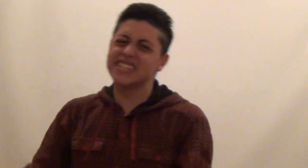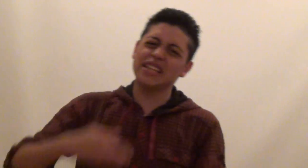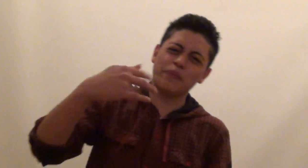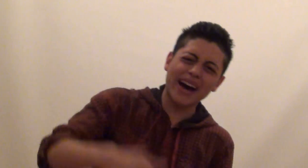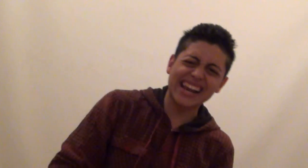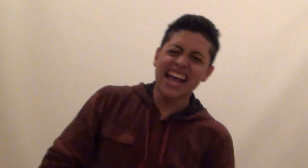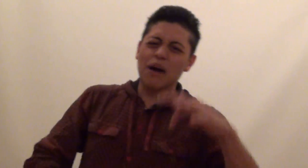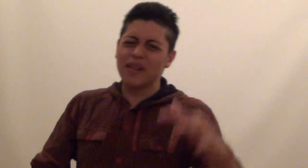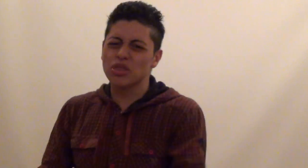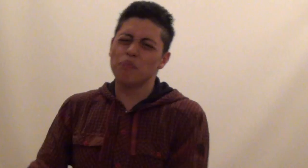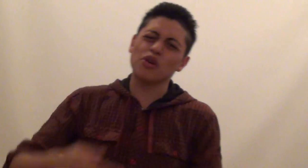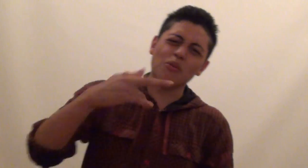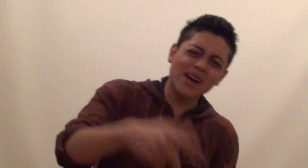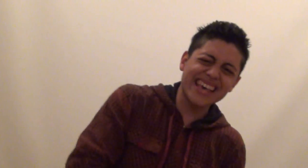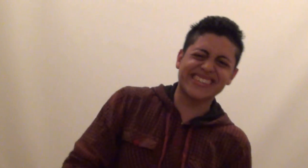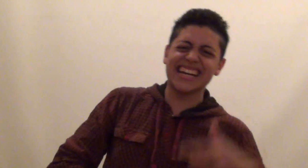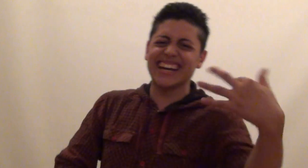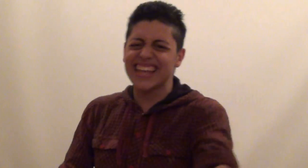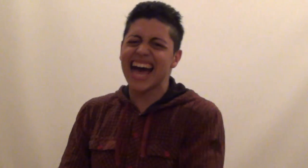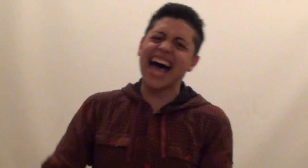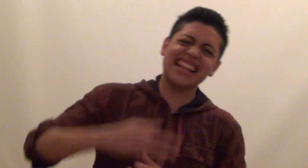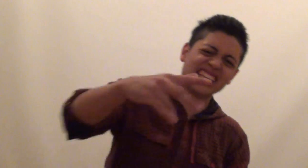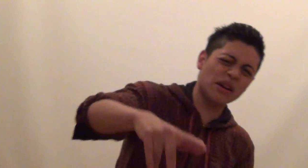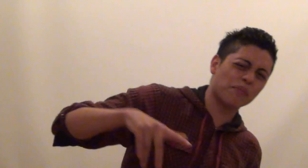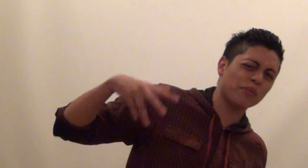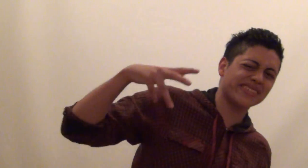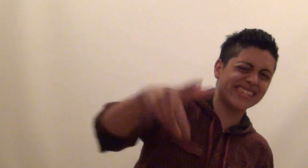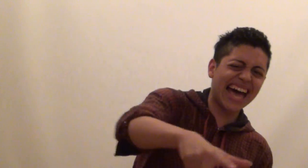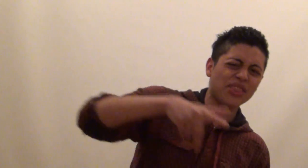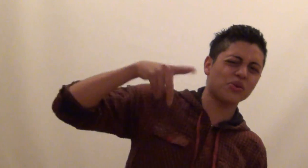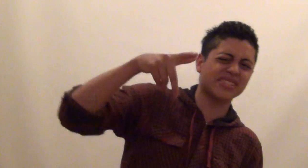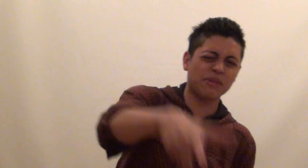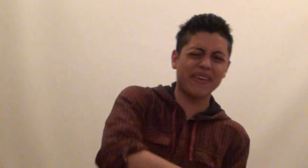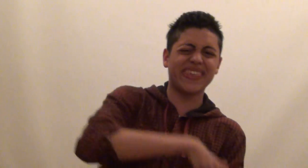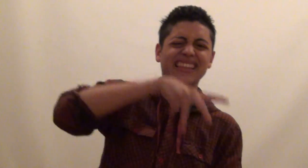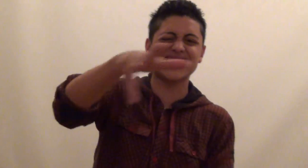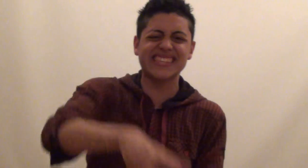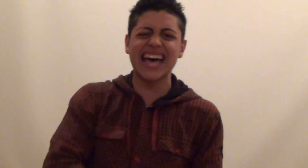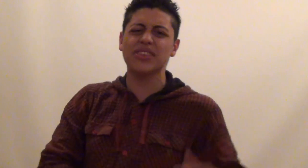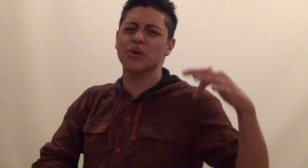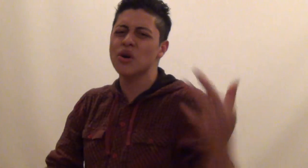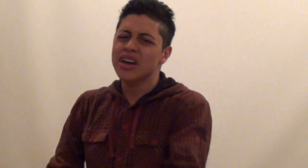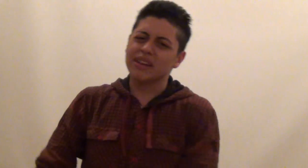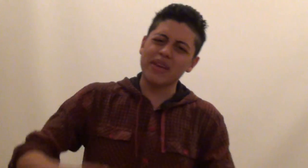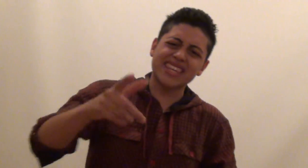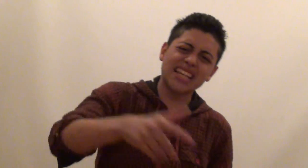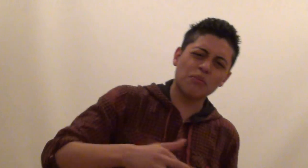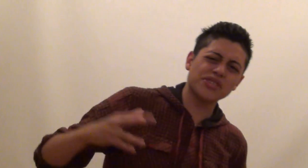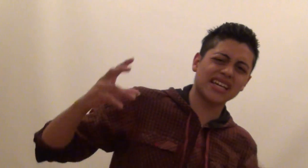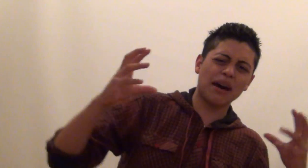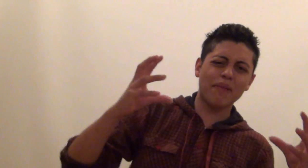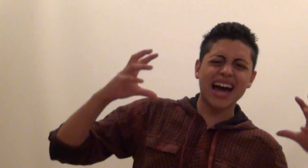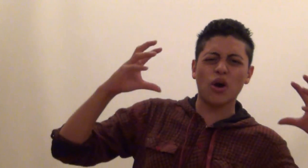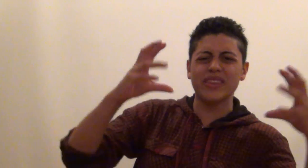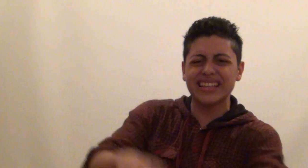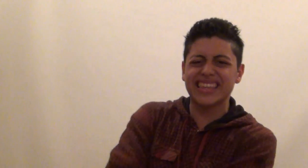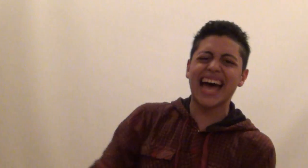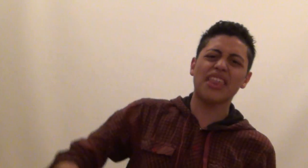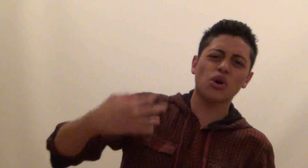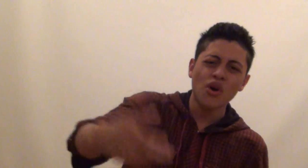a elevar Aprende un poco más del canal Y improvisando Se va realizando Mientras la música va conectando